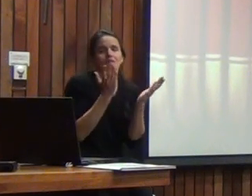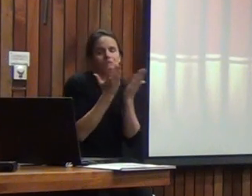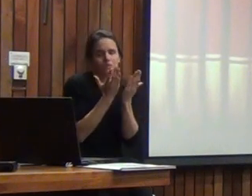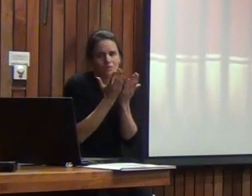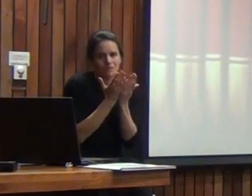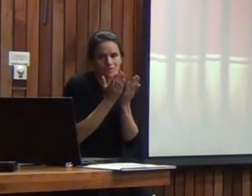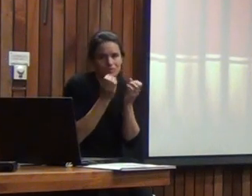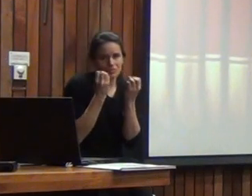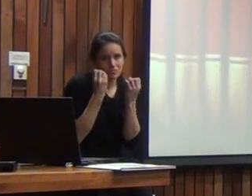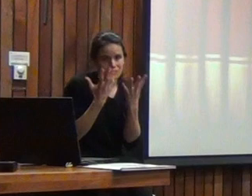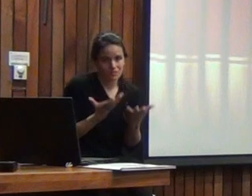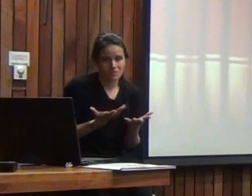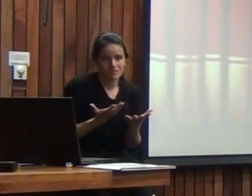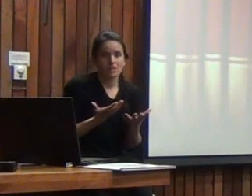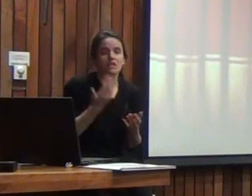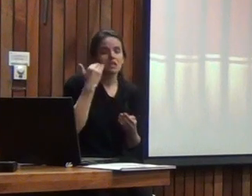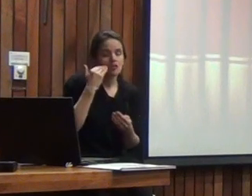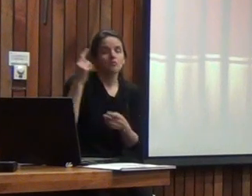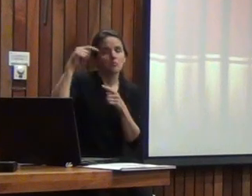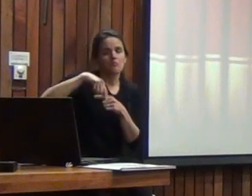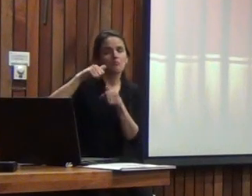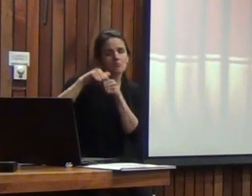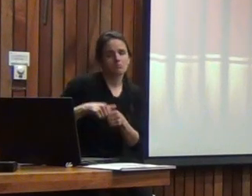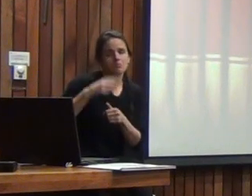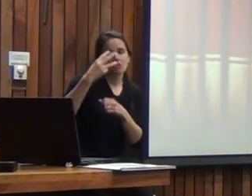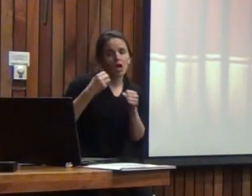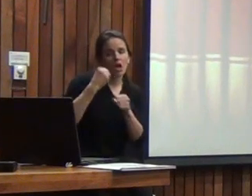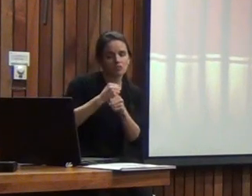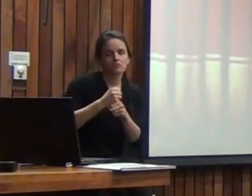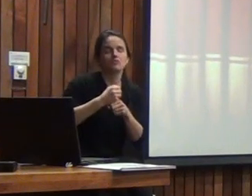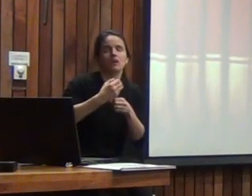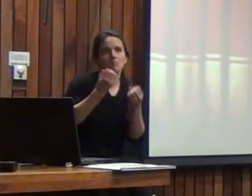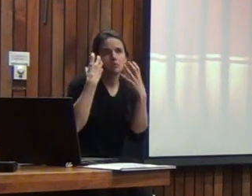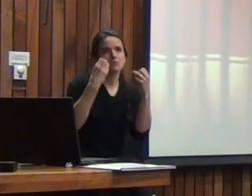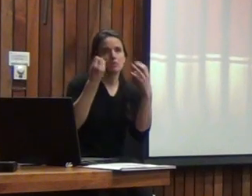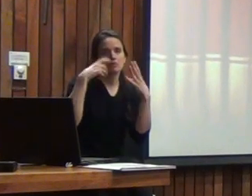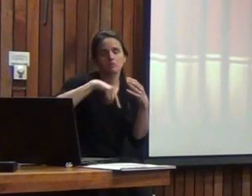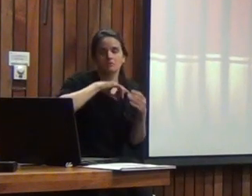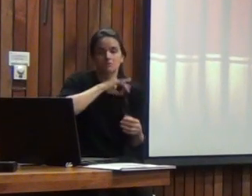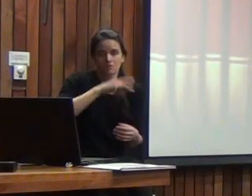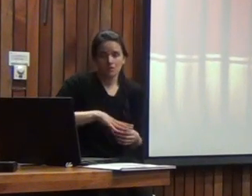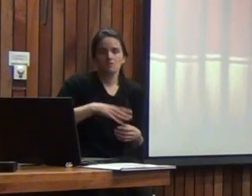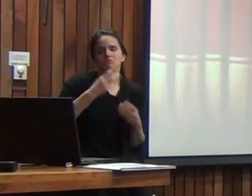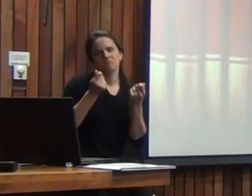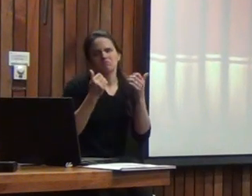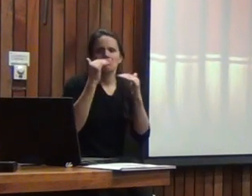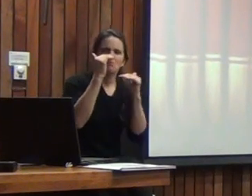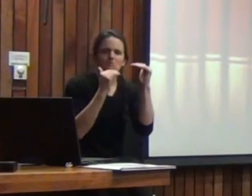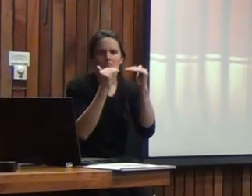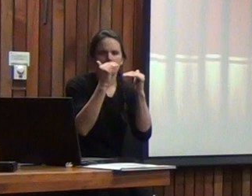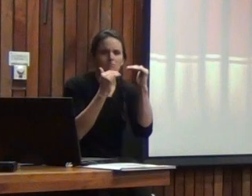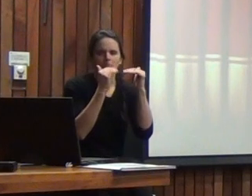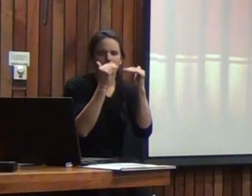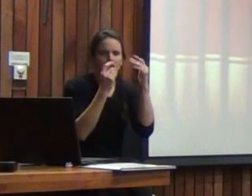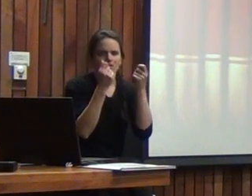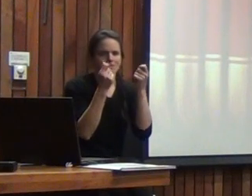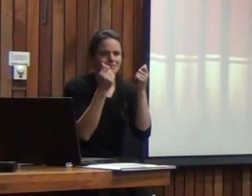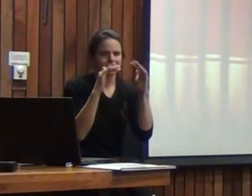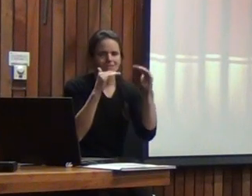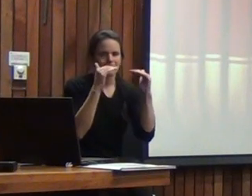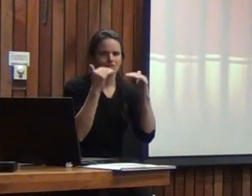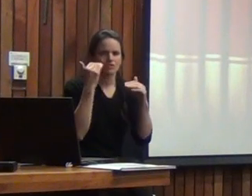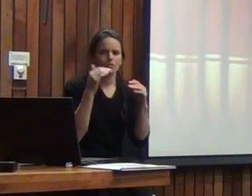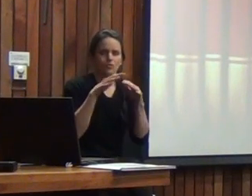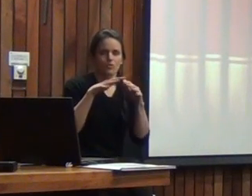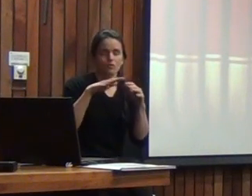exposición prolongada a la educación nacional seguro que van a tener un rendimiento comparable a la población chilena pero